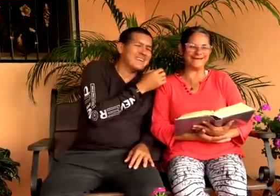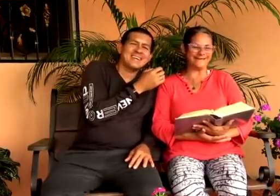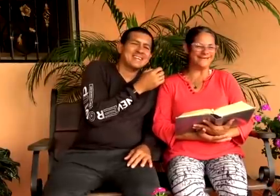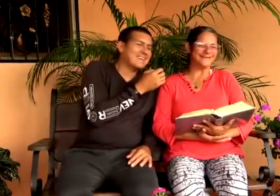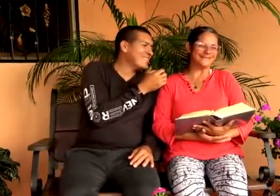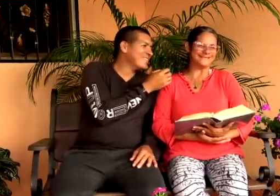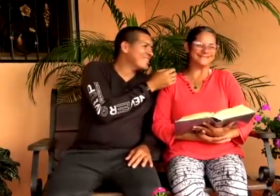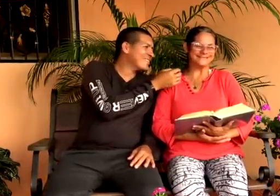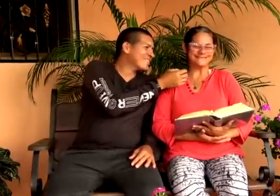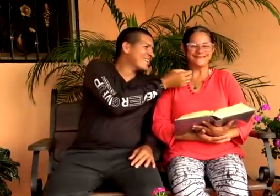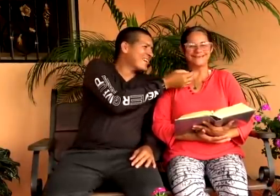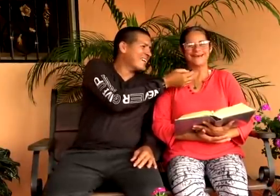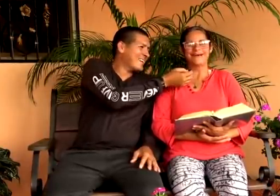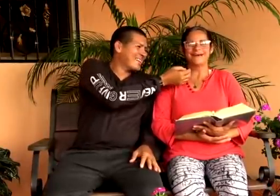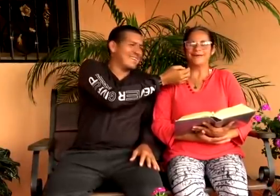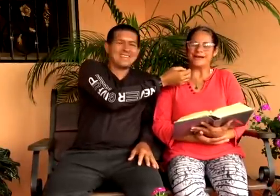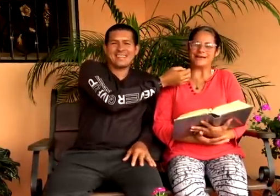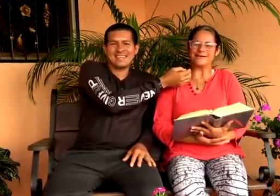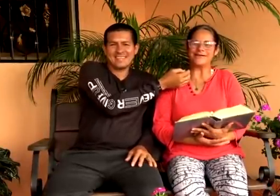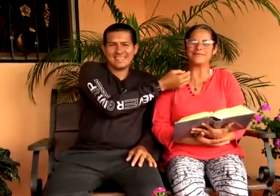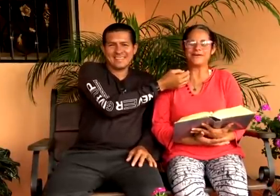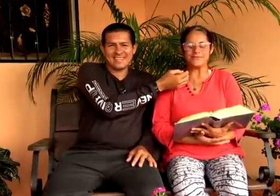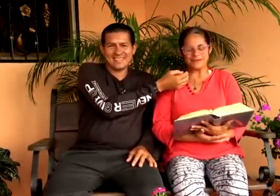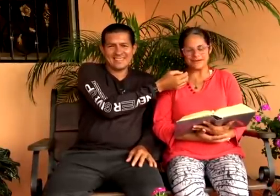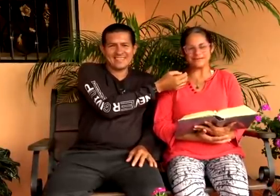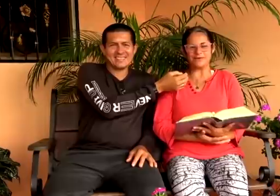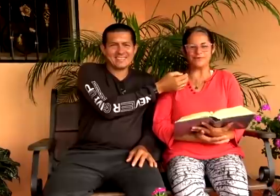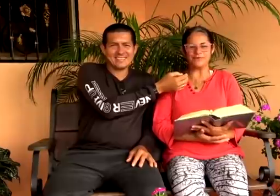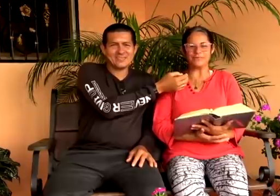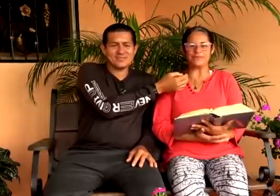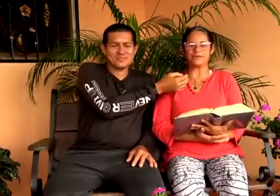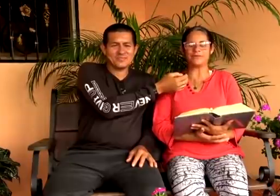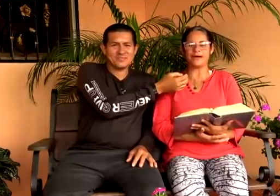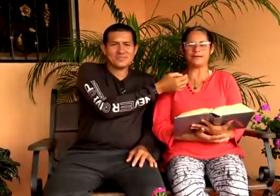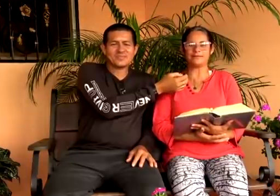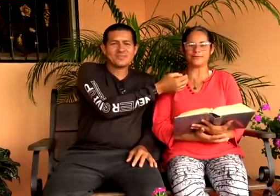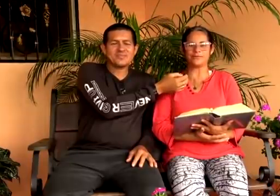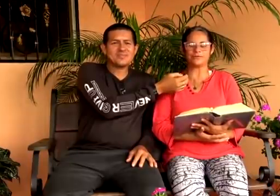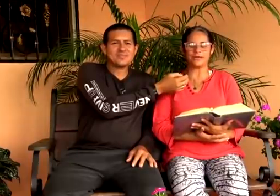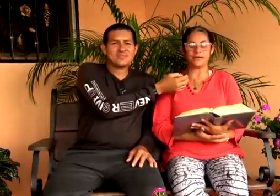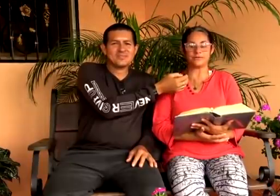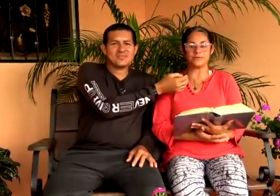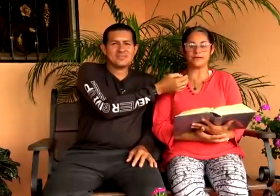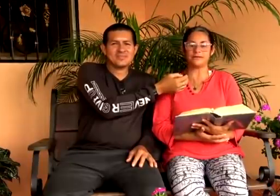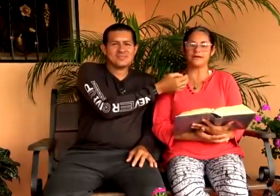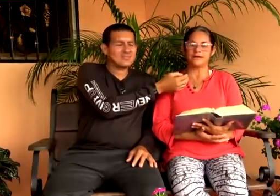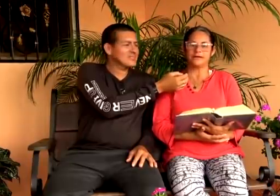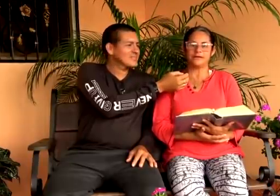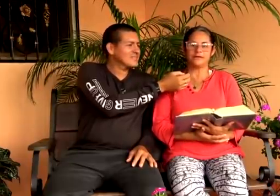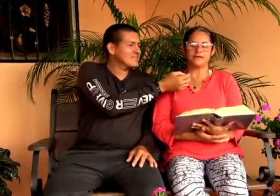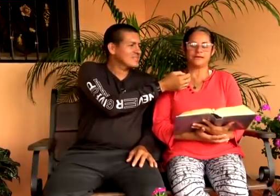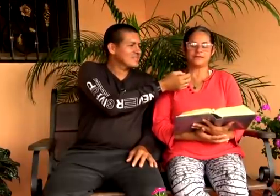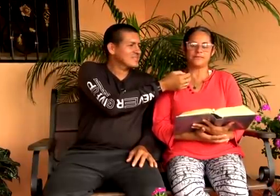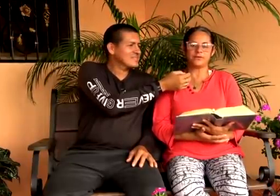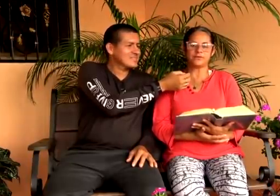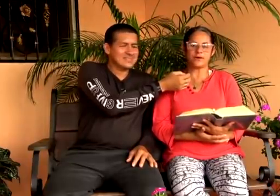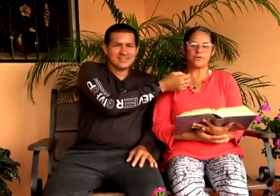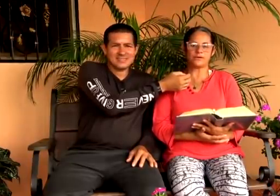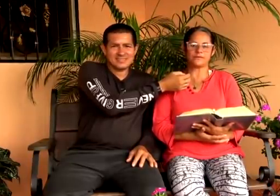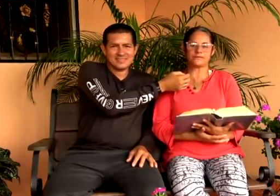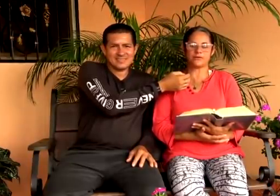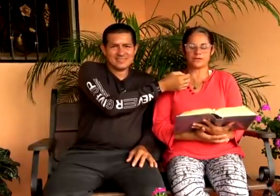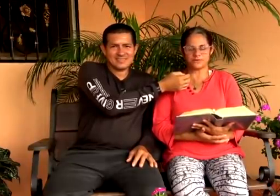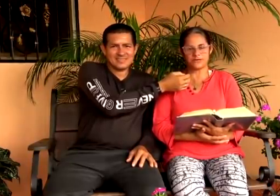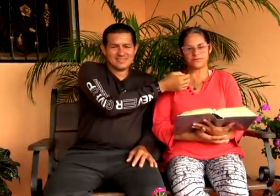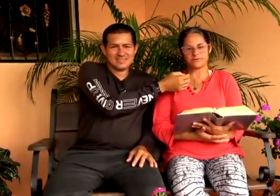a mi lado. Saludos, Rosa. Hola, querido hermano. Un gran saludo espiritual a todos ustedes que nos siguen. Y que siempre los